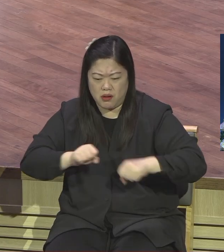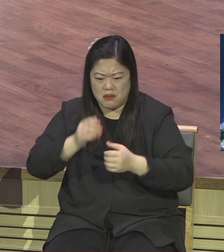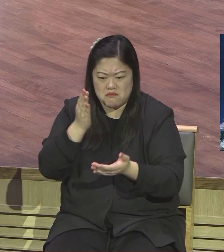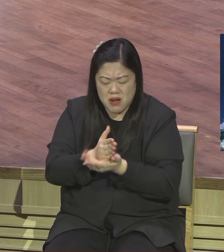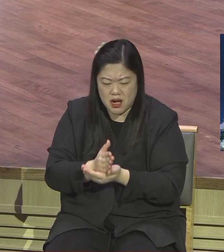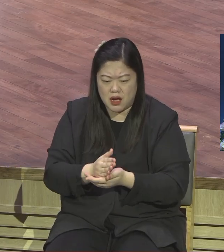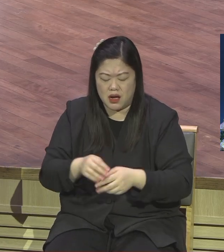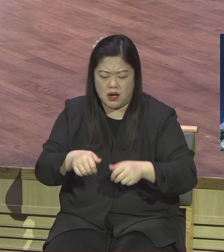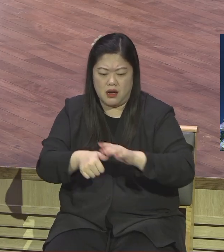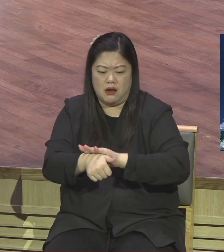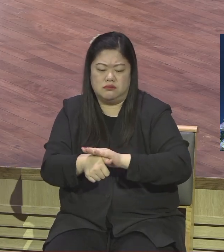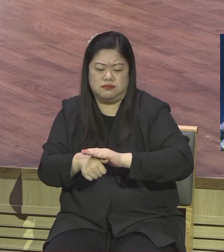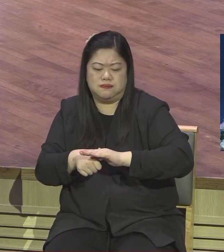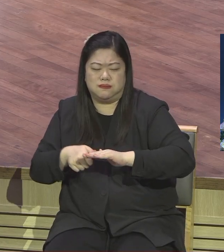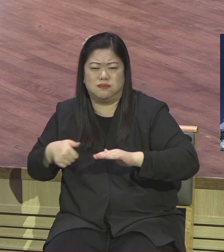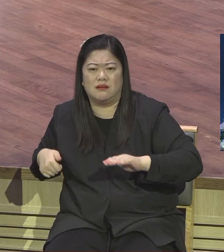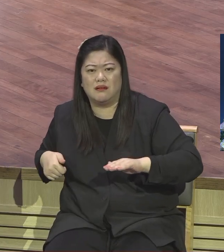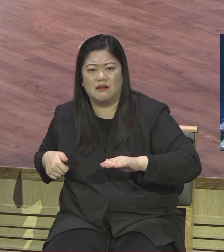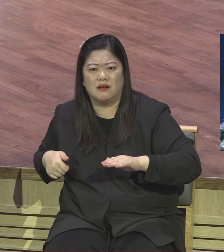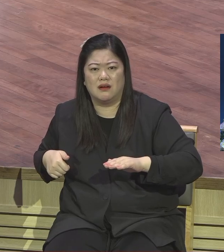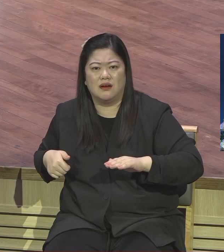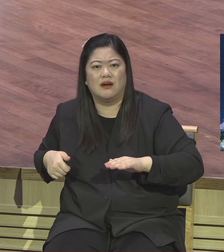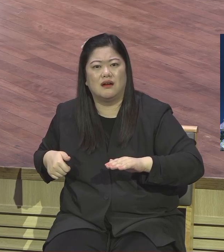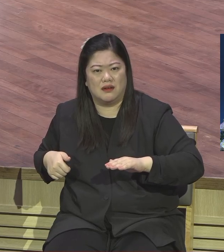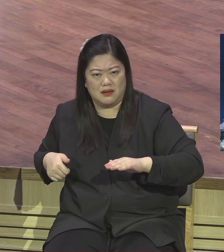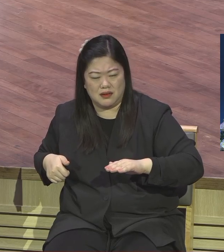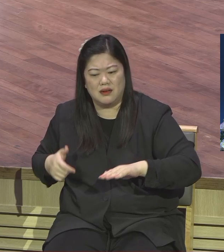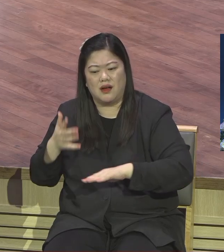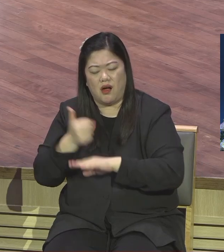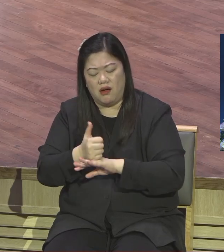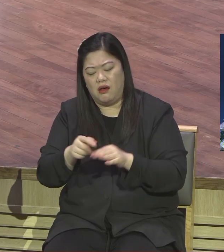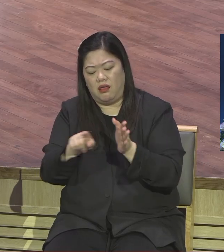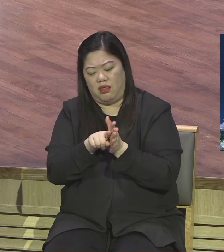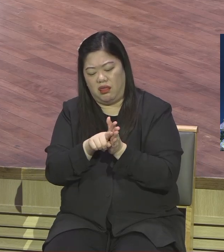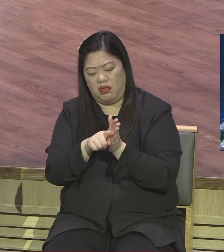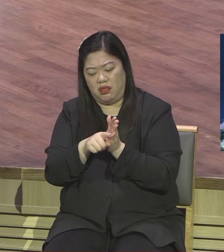속에 빠지게 만드는 이런 상황이잖아요 이럴 때일수록 기회입니다 우리는